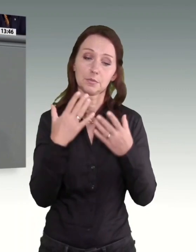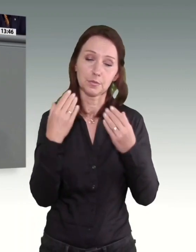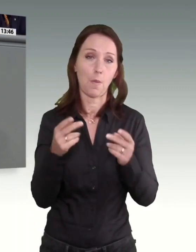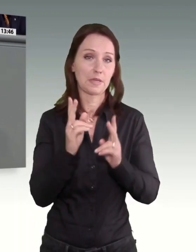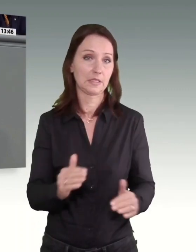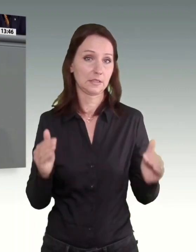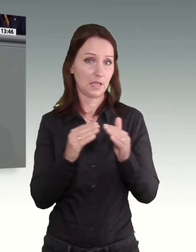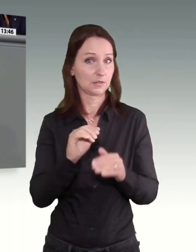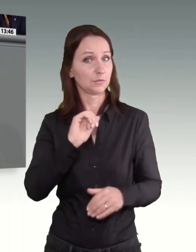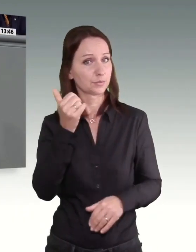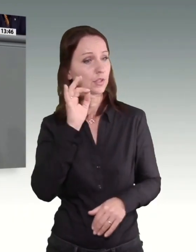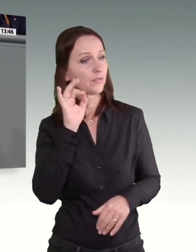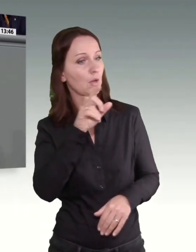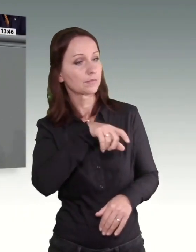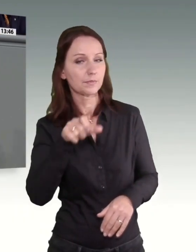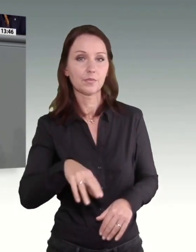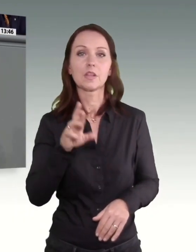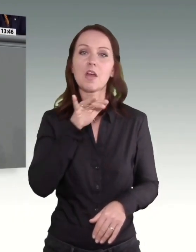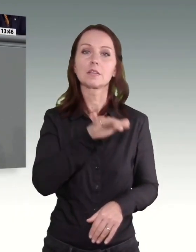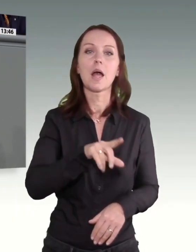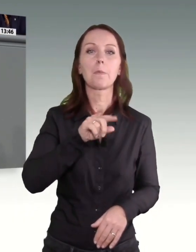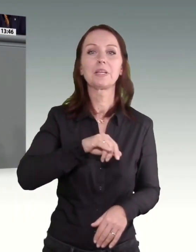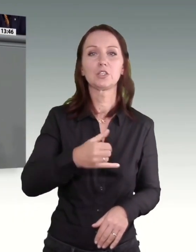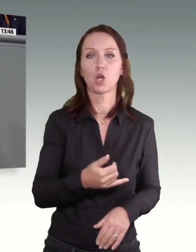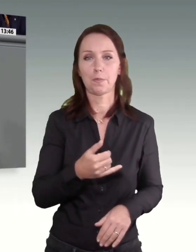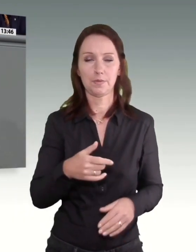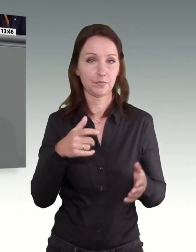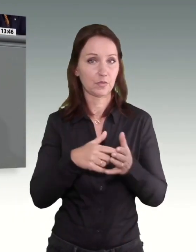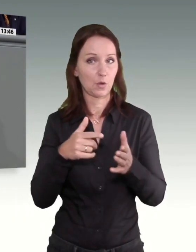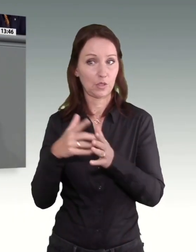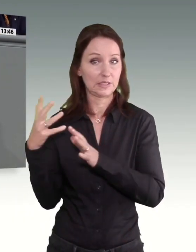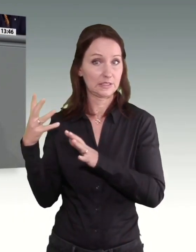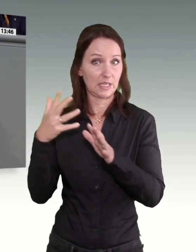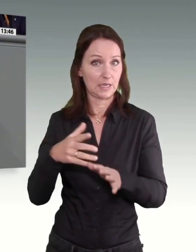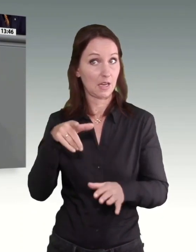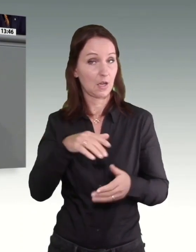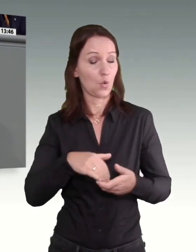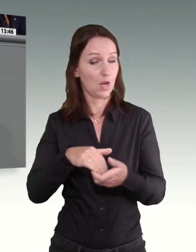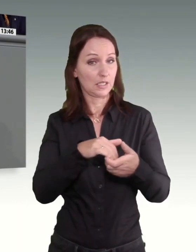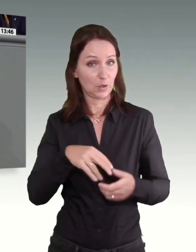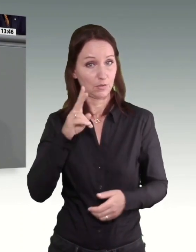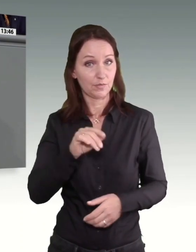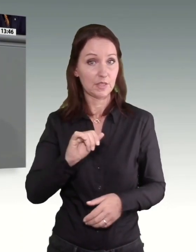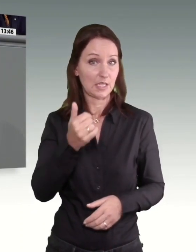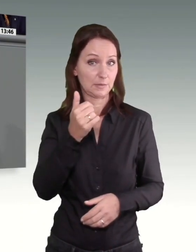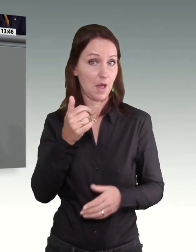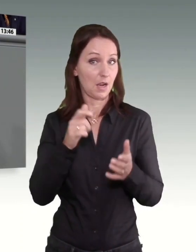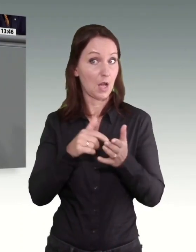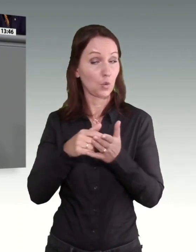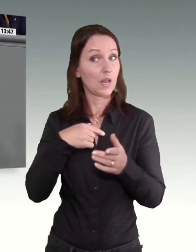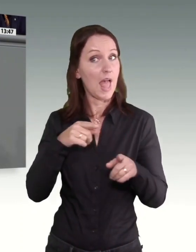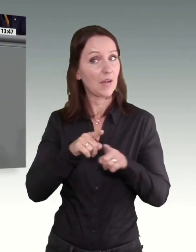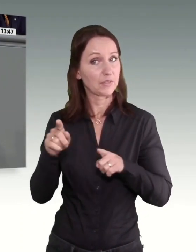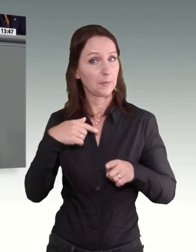die Minijobberinnen und Minijobber, indem wir seit zehn Jahren zum ersten Mal in dieser Koalition auf Anregung der FDP und